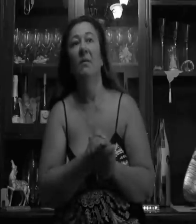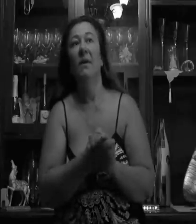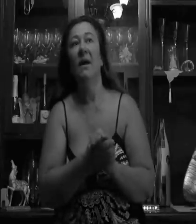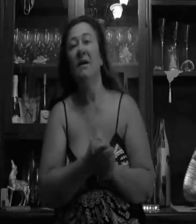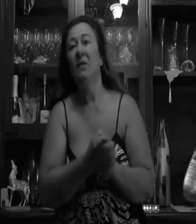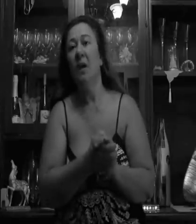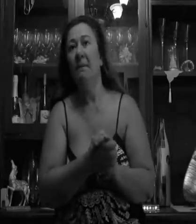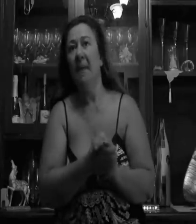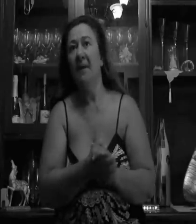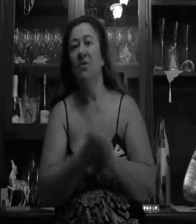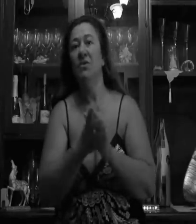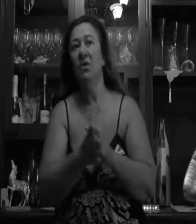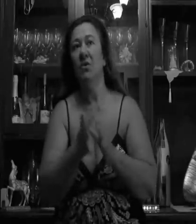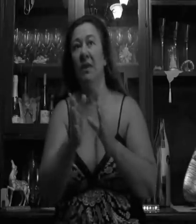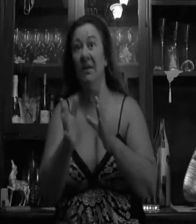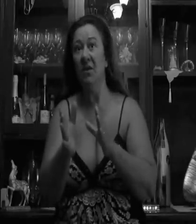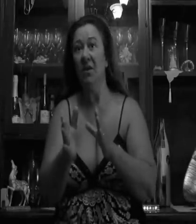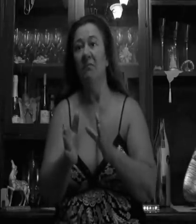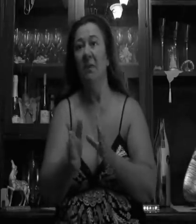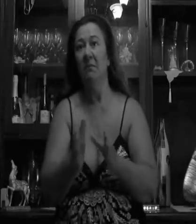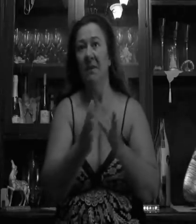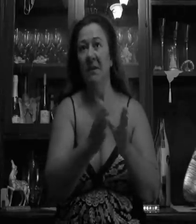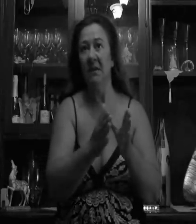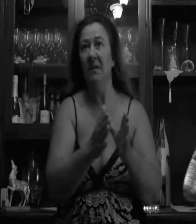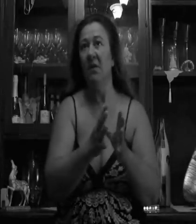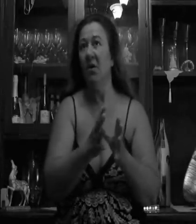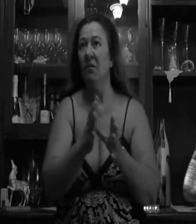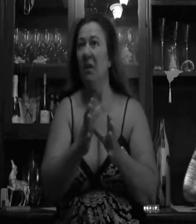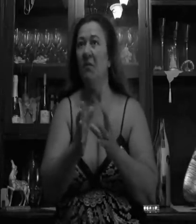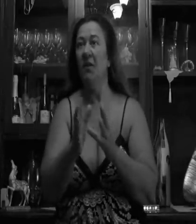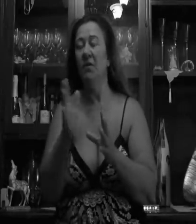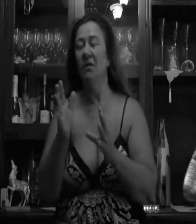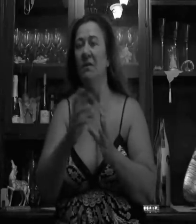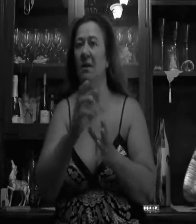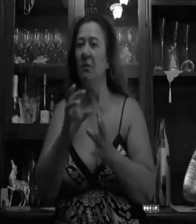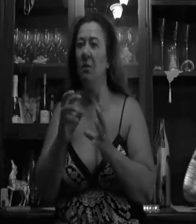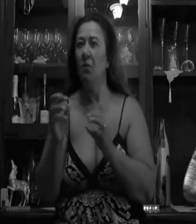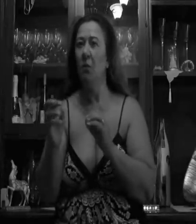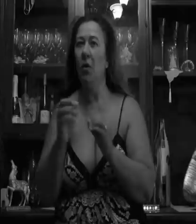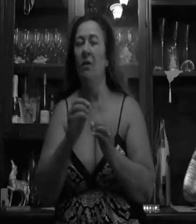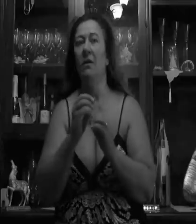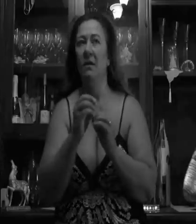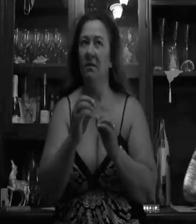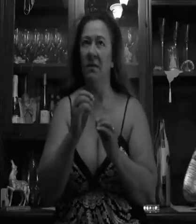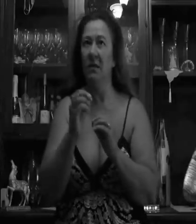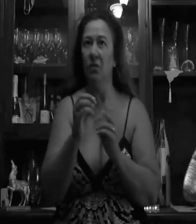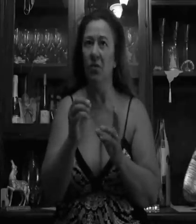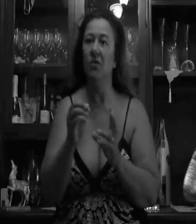E anche qua pace, ci sono delle zone ben prescritte che noi abbiamo fatto in quest'anno, abbiamo un po' tenuto sotto